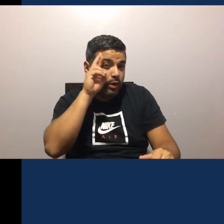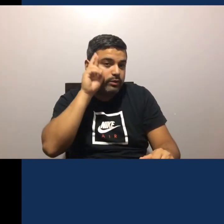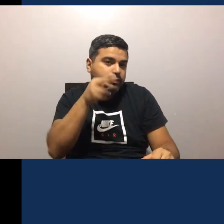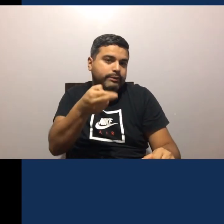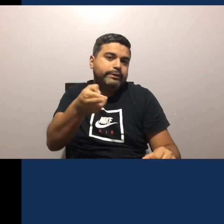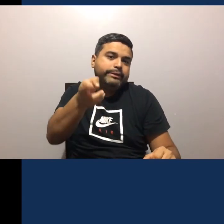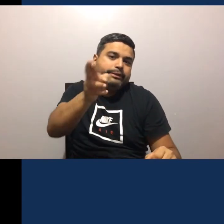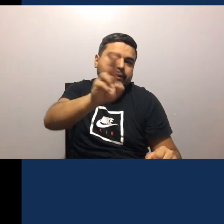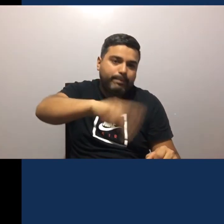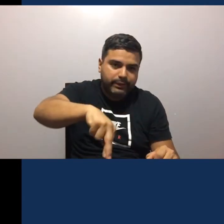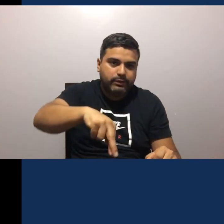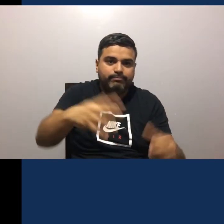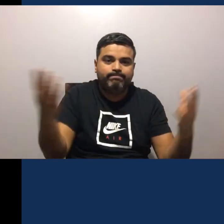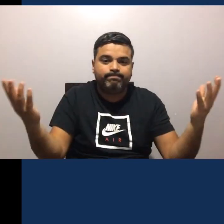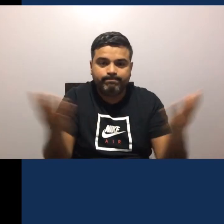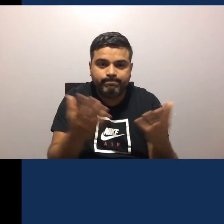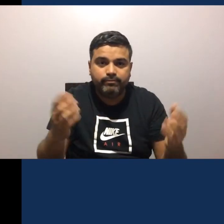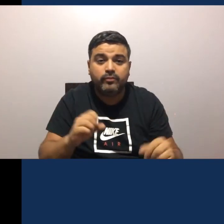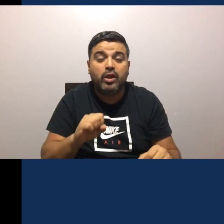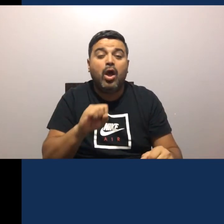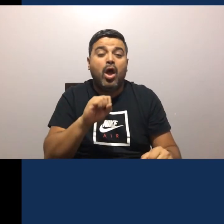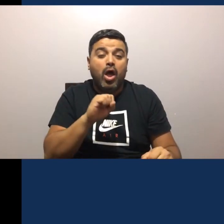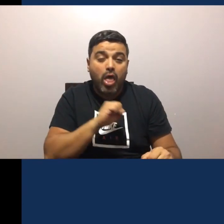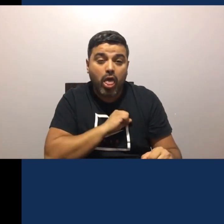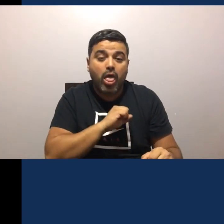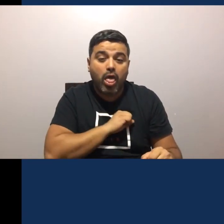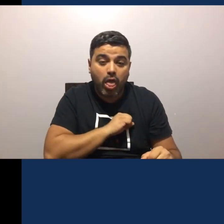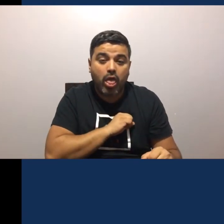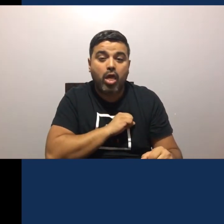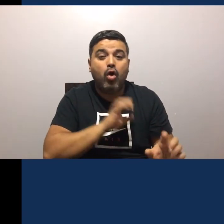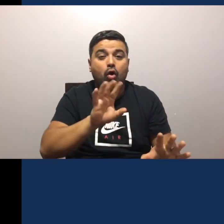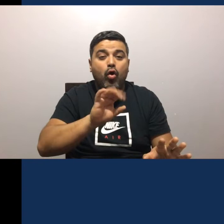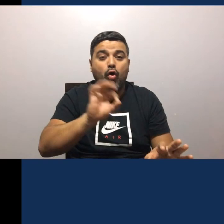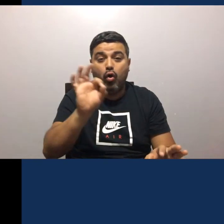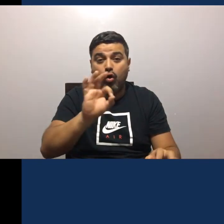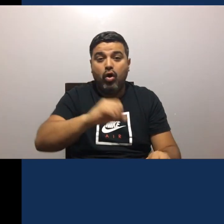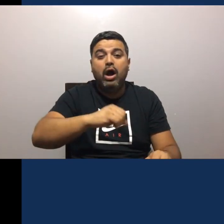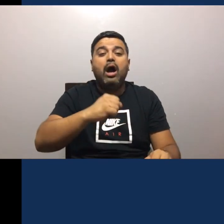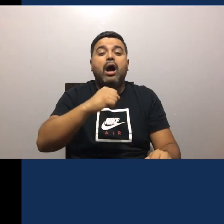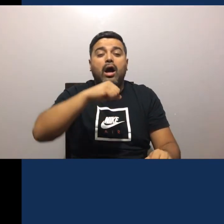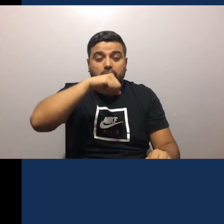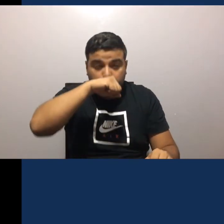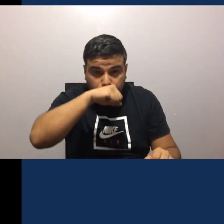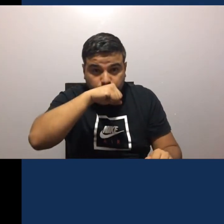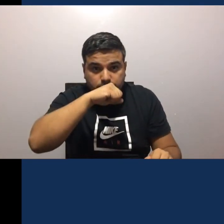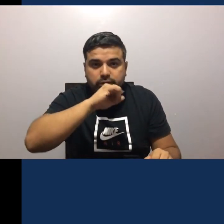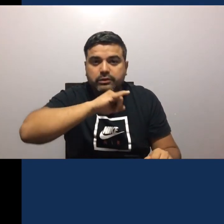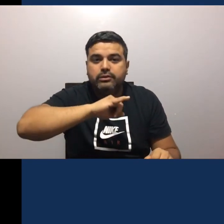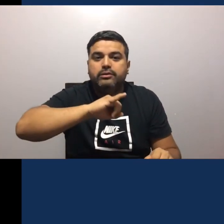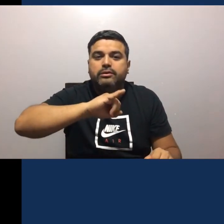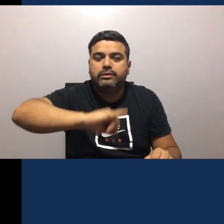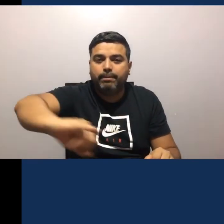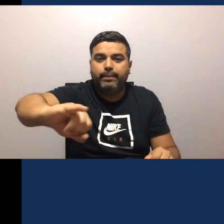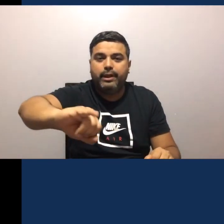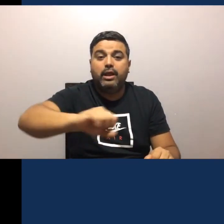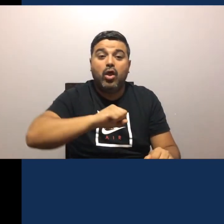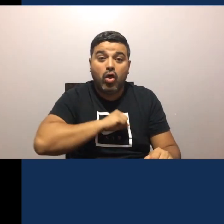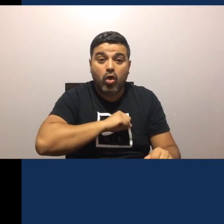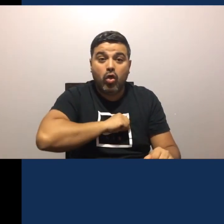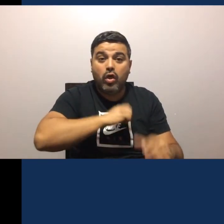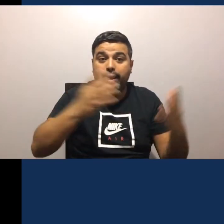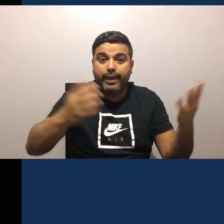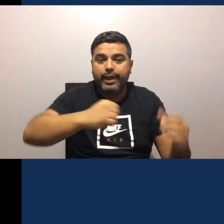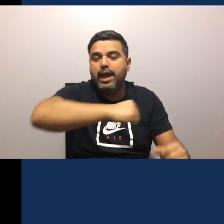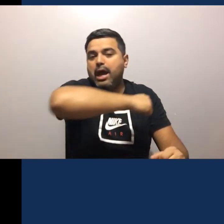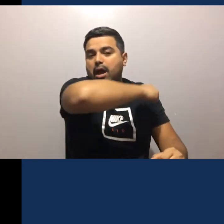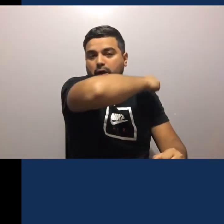Te recuerdo Nuevamente Que si toses O estornudas No lo hagas Tapando tu boca Con la mano Si